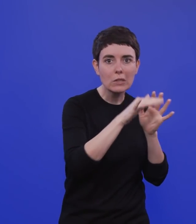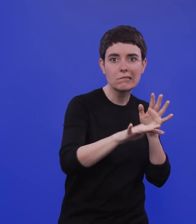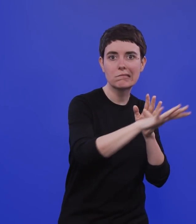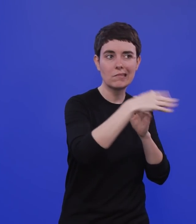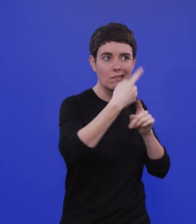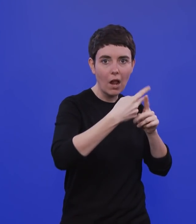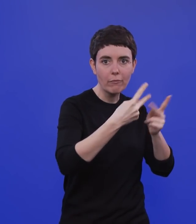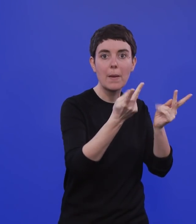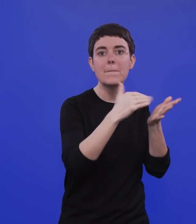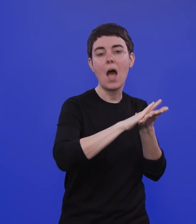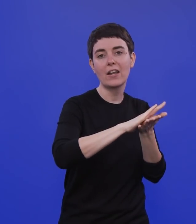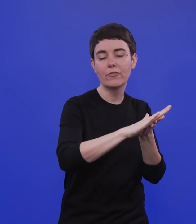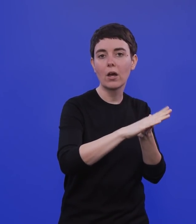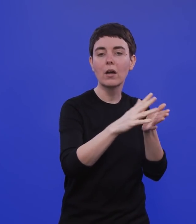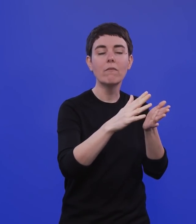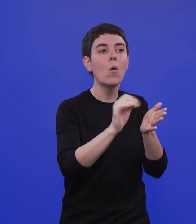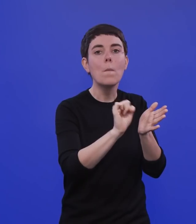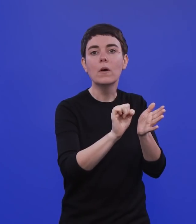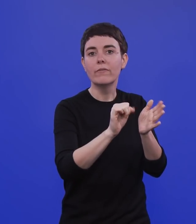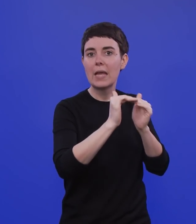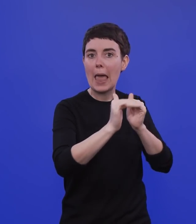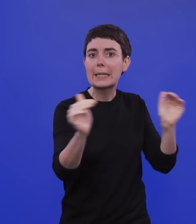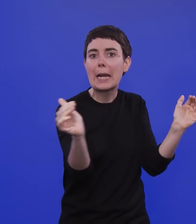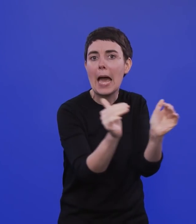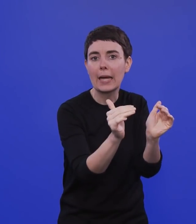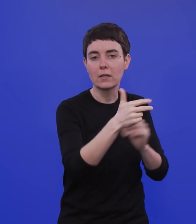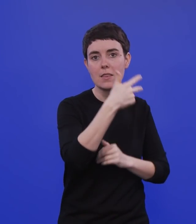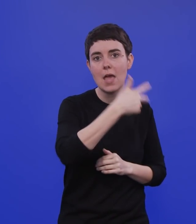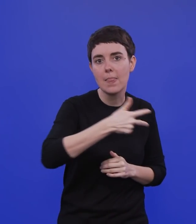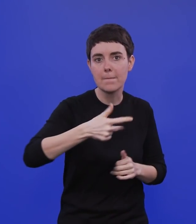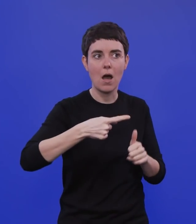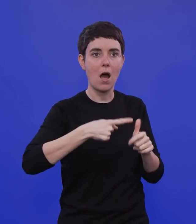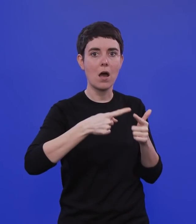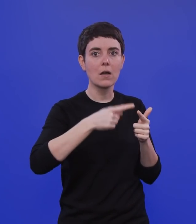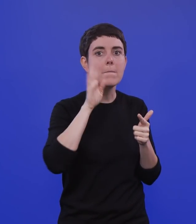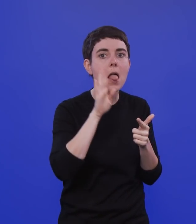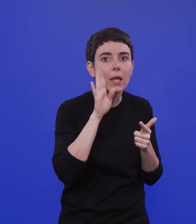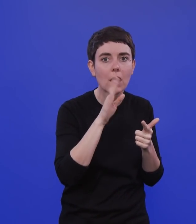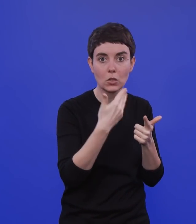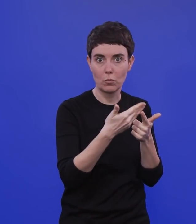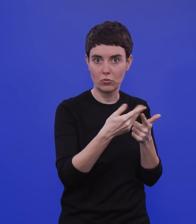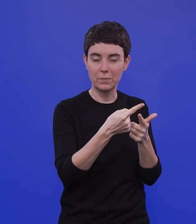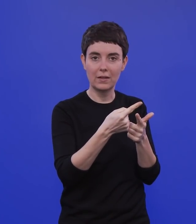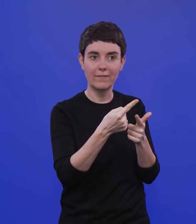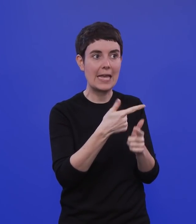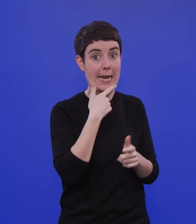Dänemark, Belgien beispielsweise, die jetzt außerhalb von England liegen, eben dennoch kleinere, übersichtlichere